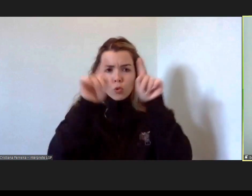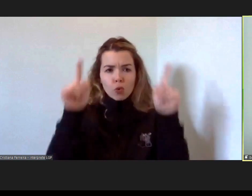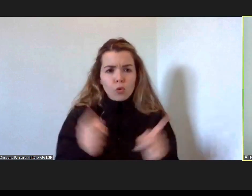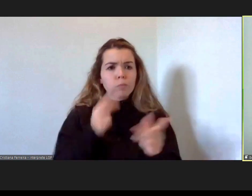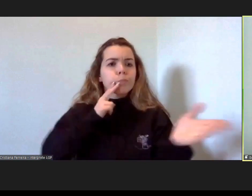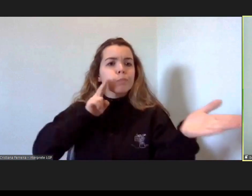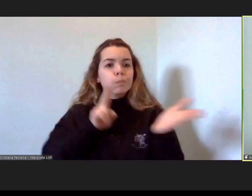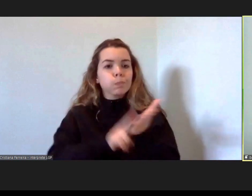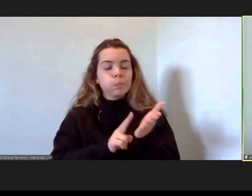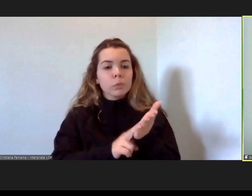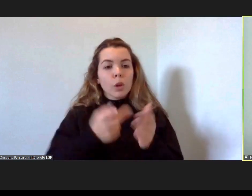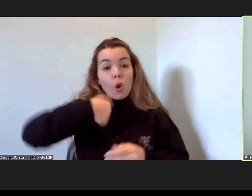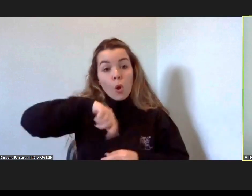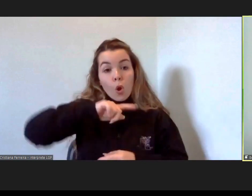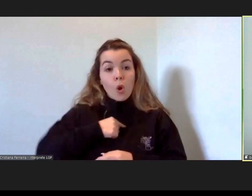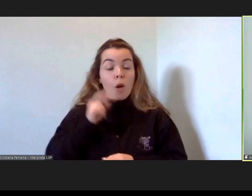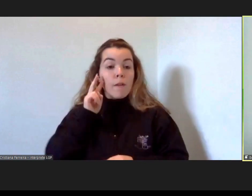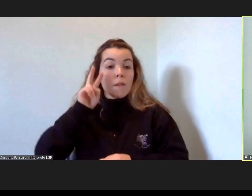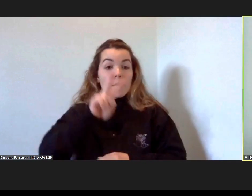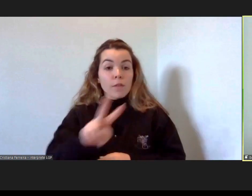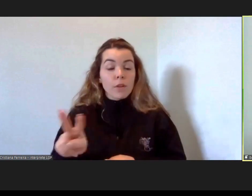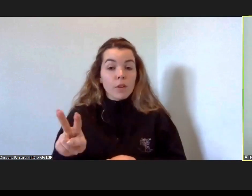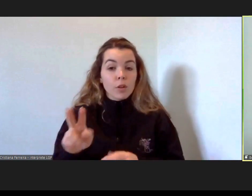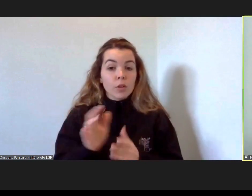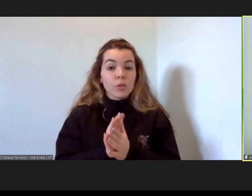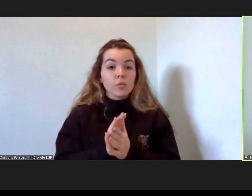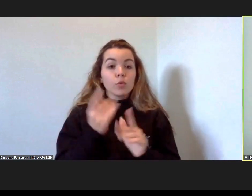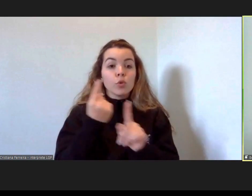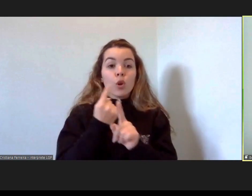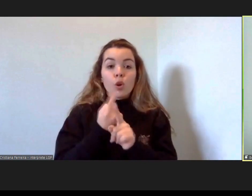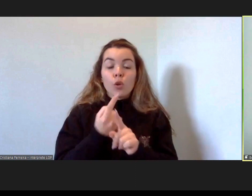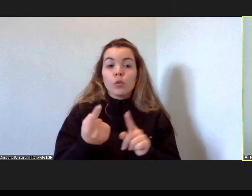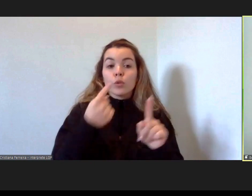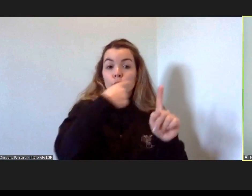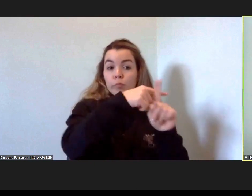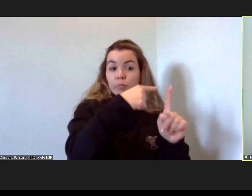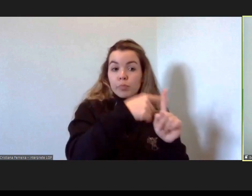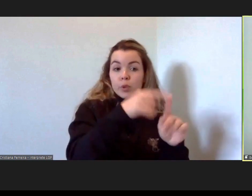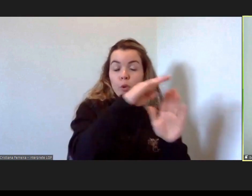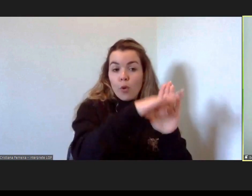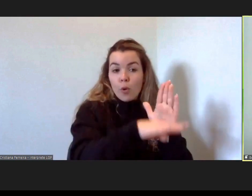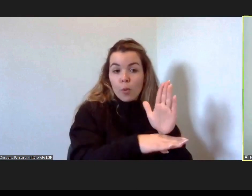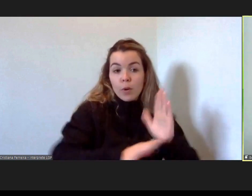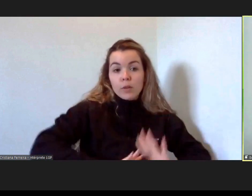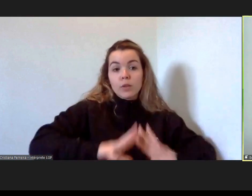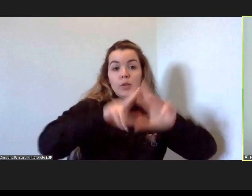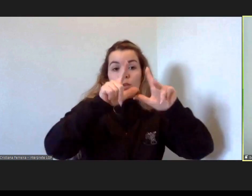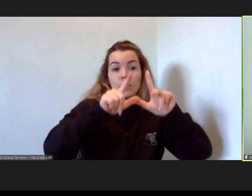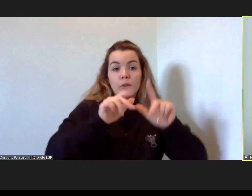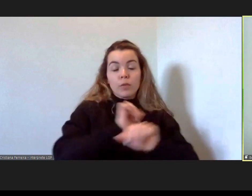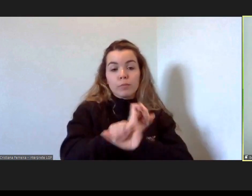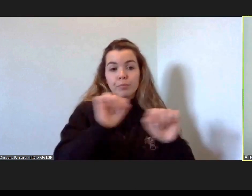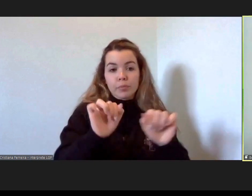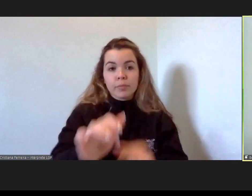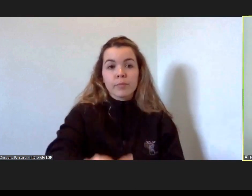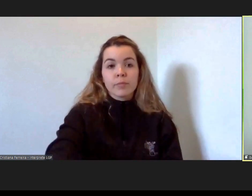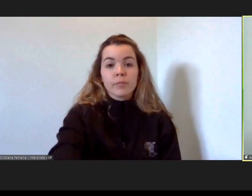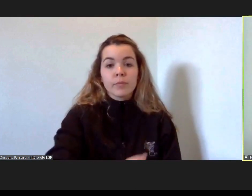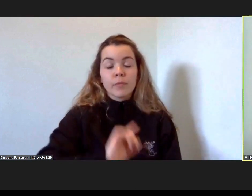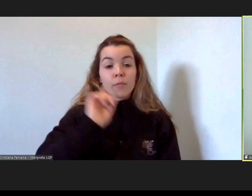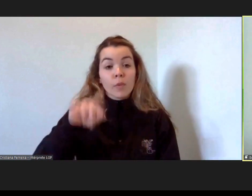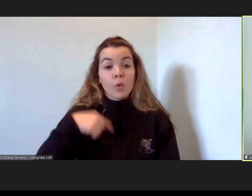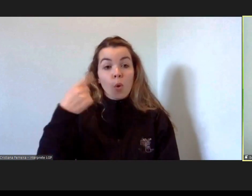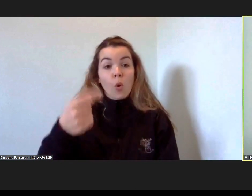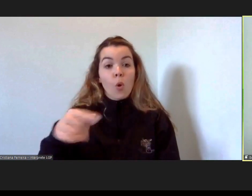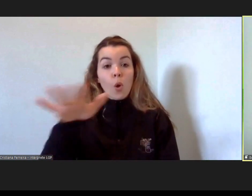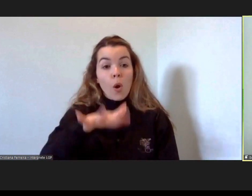vemos quais são as sinergias estabelecidas entre eles e qual é o contributo do programa para o desenvolvimento do local. E outra das